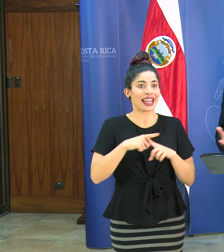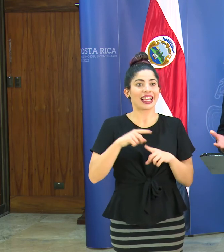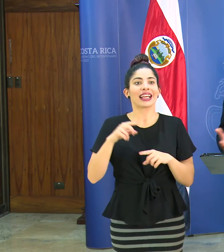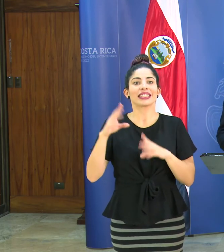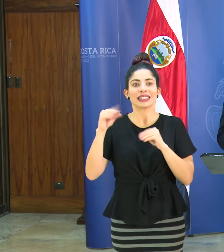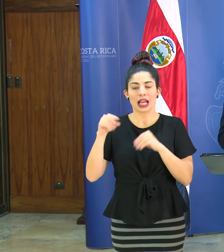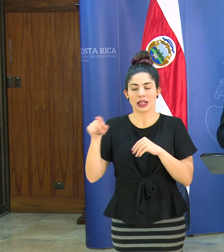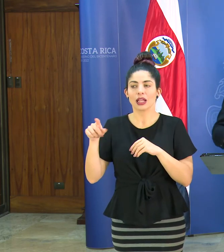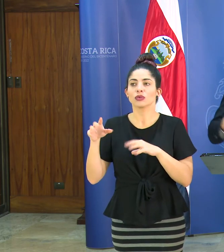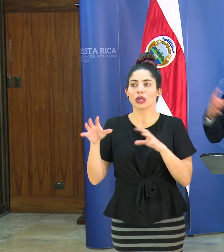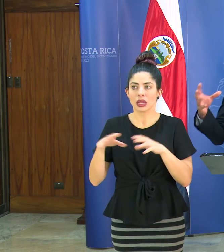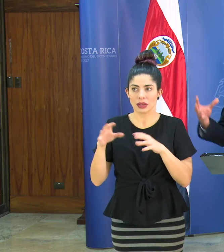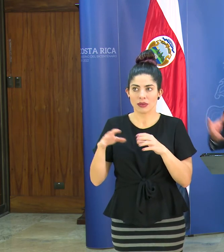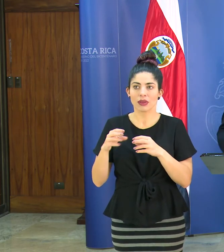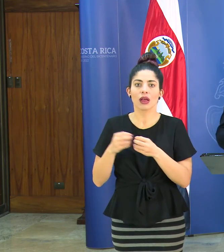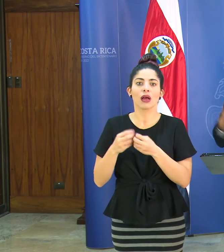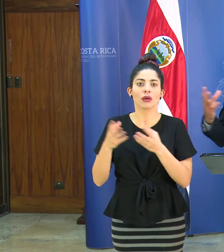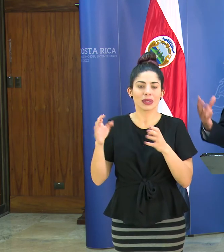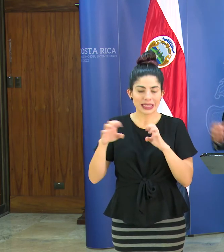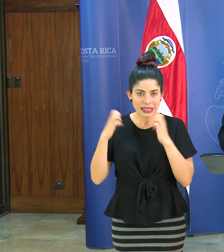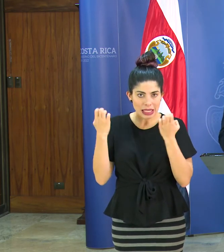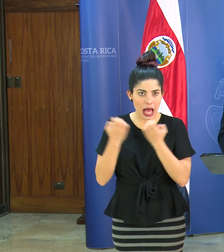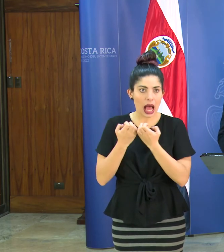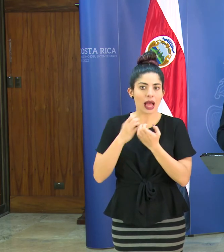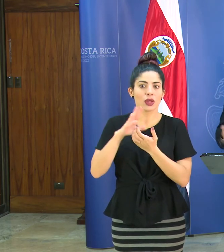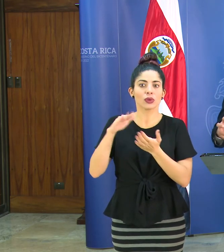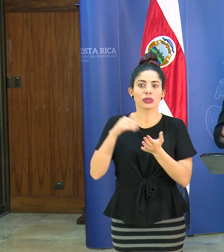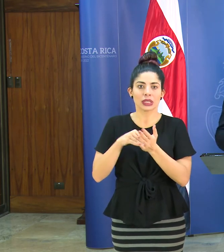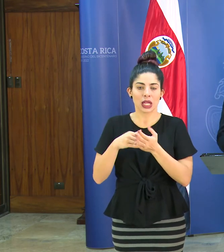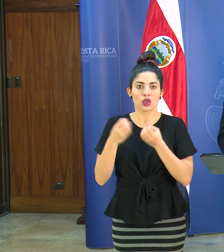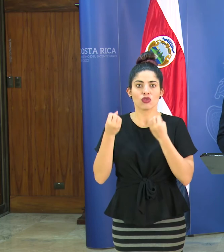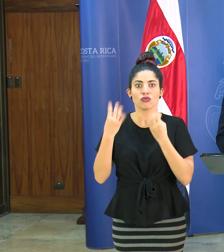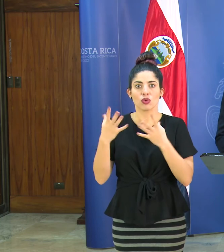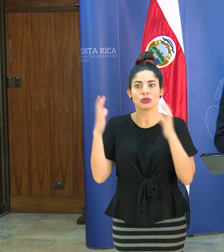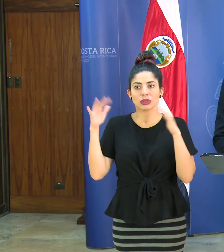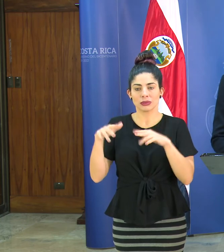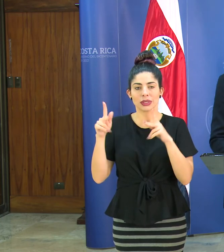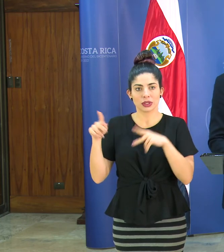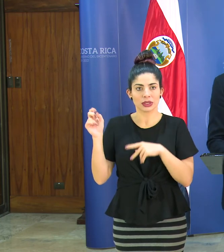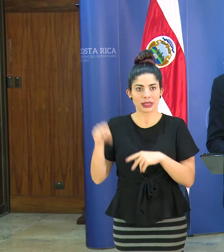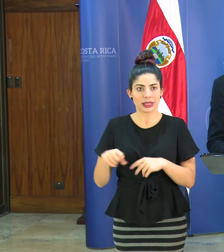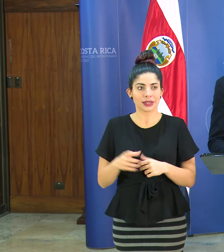es un espectáculo que se desarrollan en un estadio un centro ya de mucha concentración